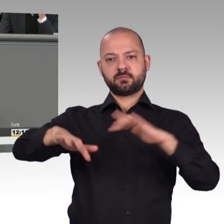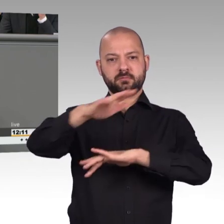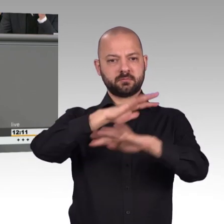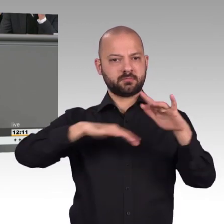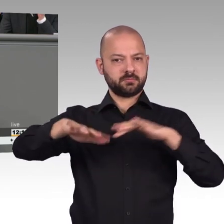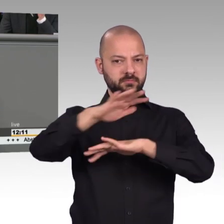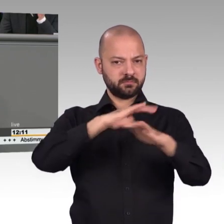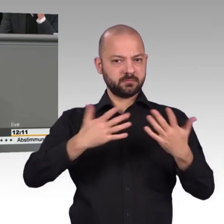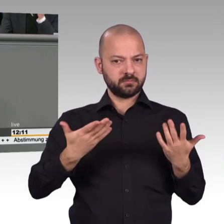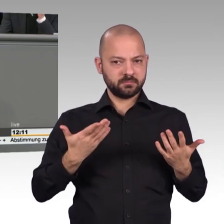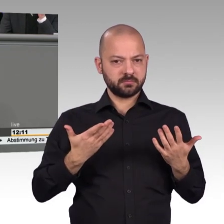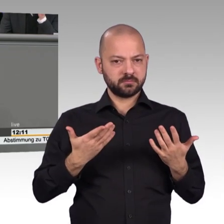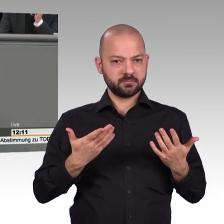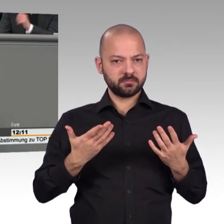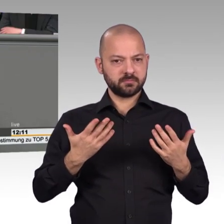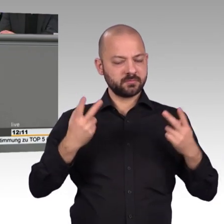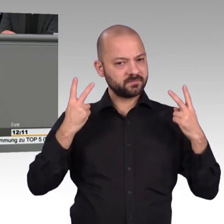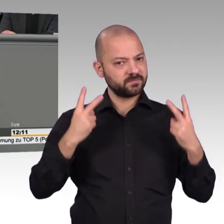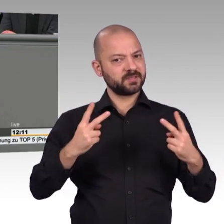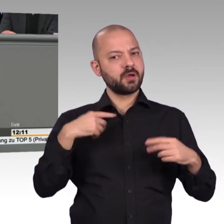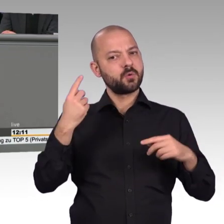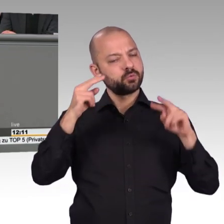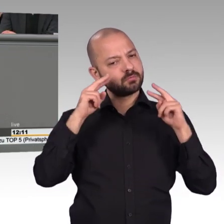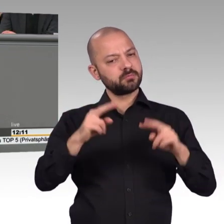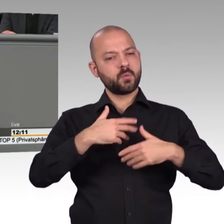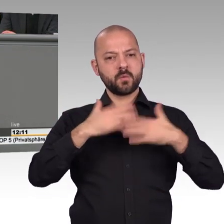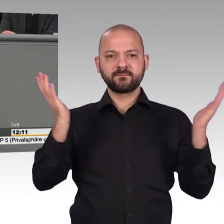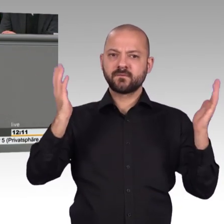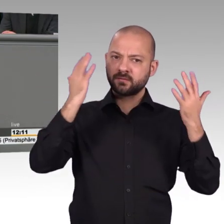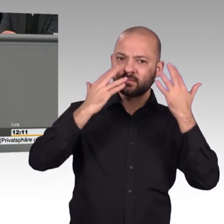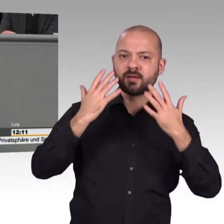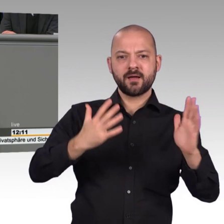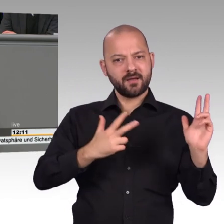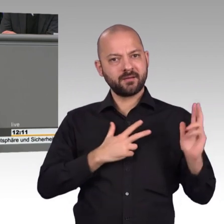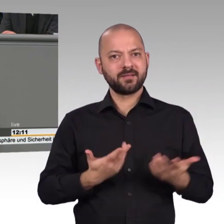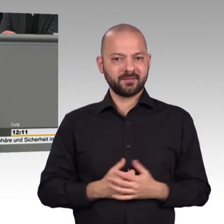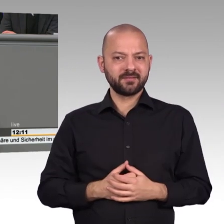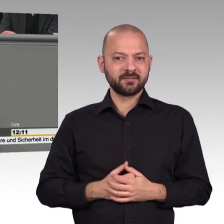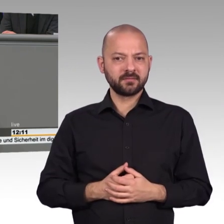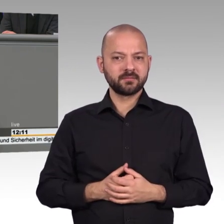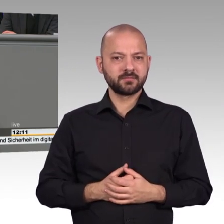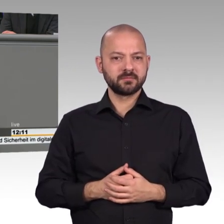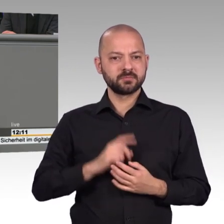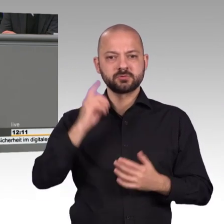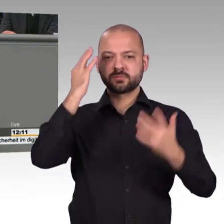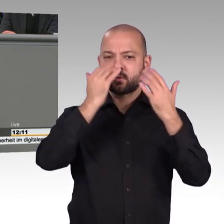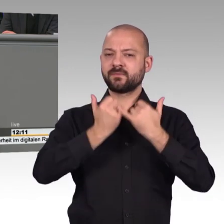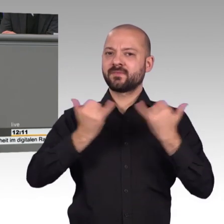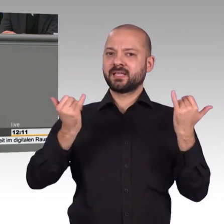Frage reden, wie können wir Vorratsdatenspeicherung so ausgestalten, dass wir auch zum Beispiel Kinderpornografie im Netz